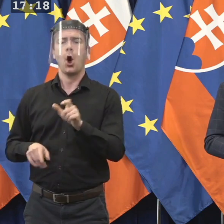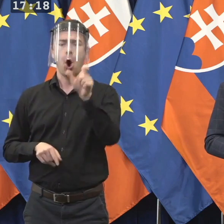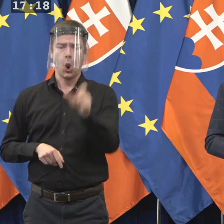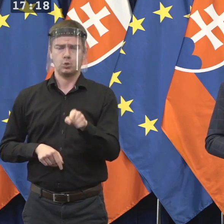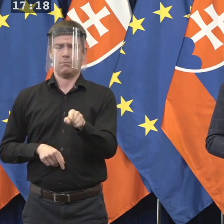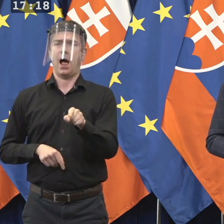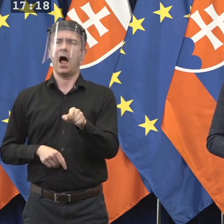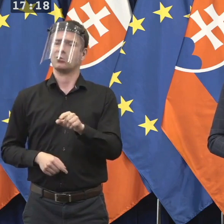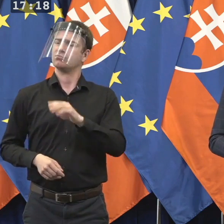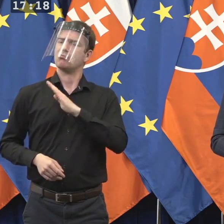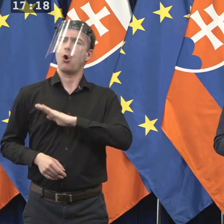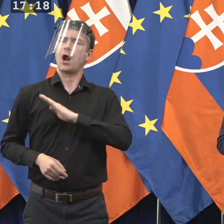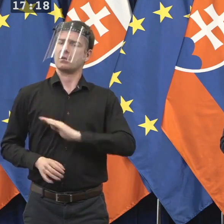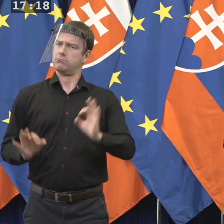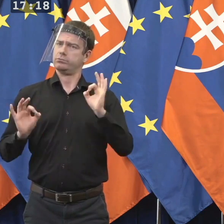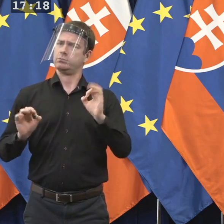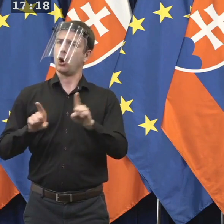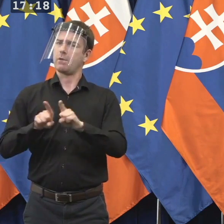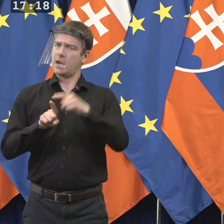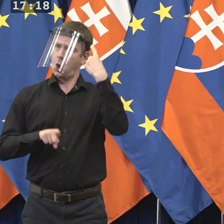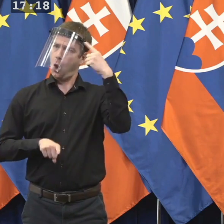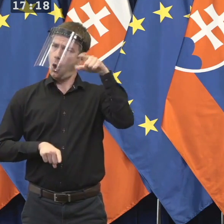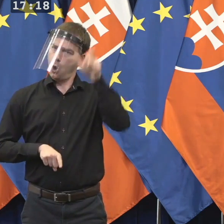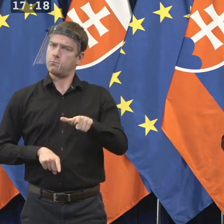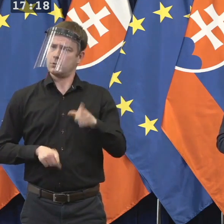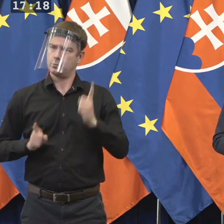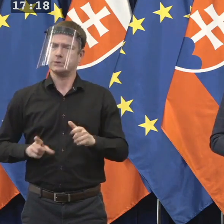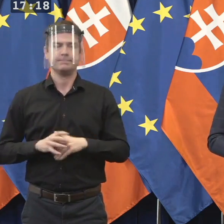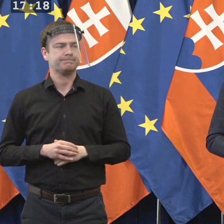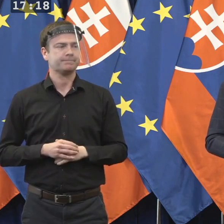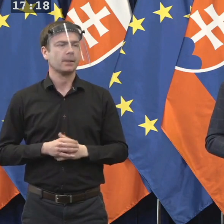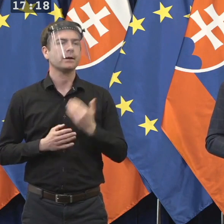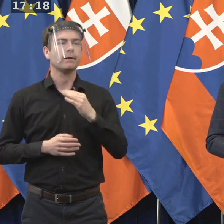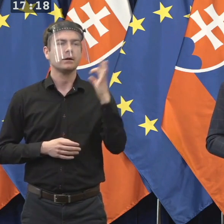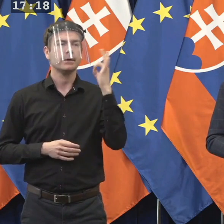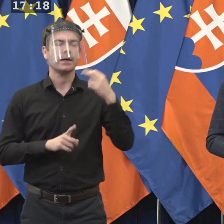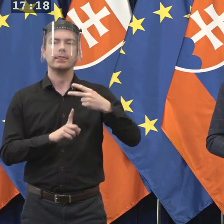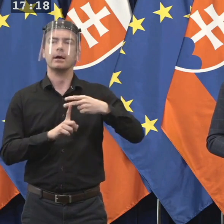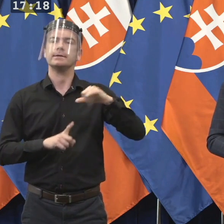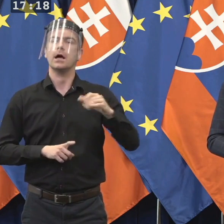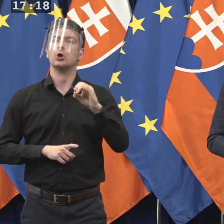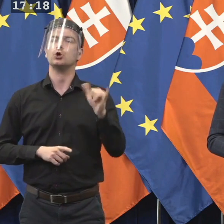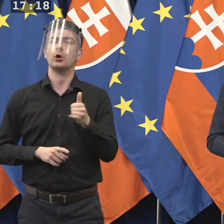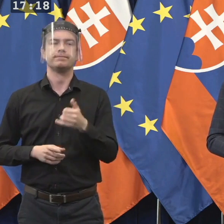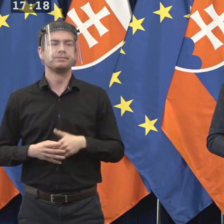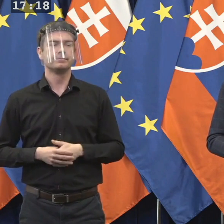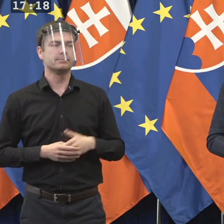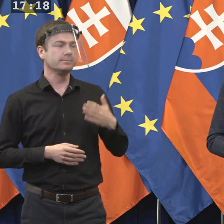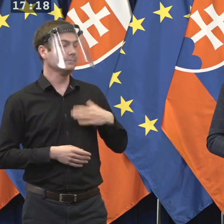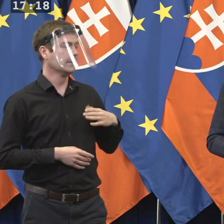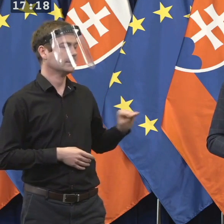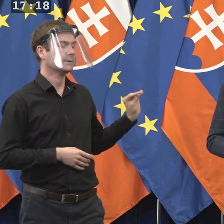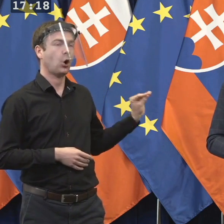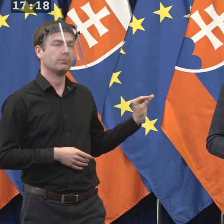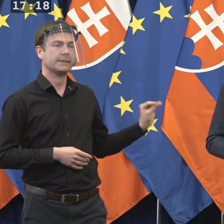nič menej. Ďakujeme veľmi pekne. Televízia Joj. Dobrý deň. Ja by som sa ešte chcela spýtať vlastne o hľadom toho Bergu.